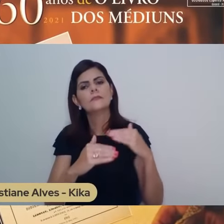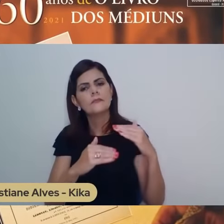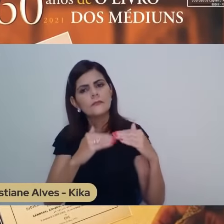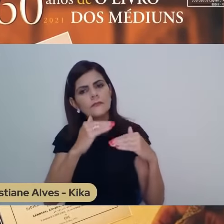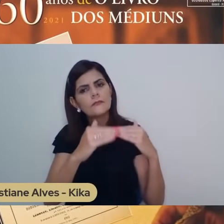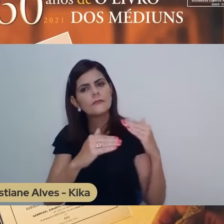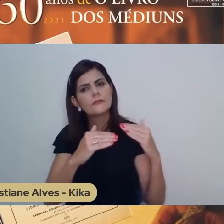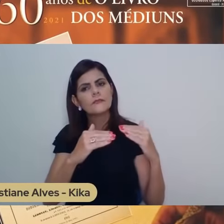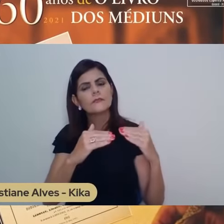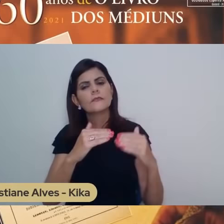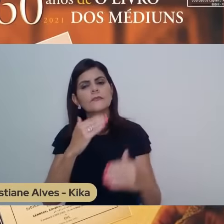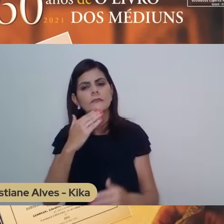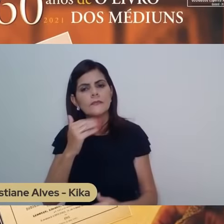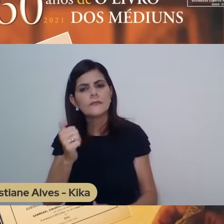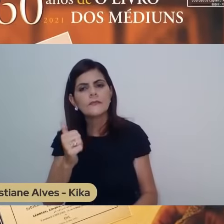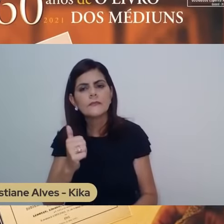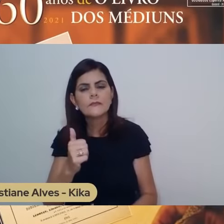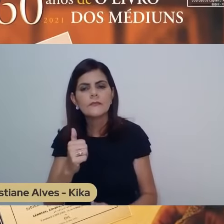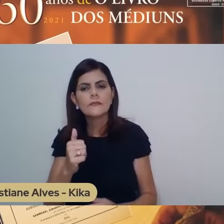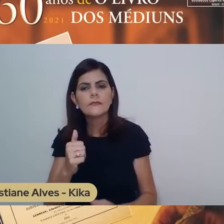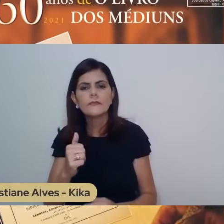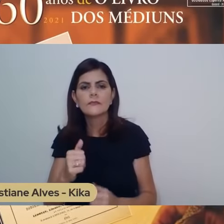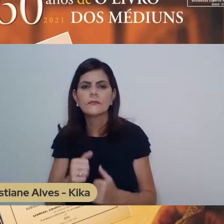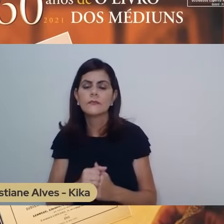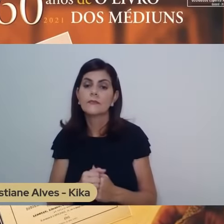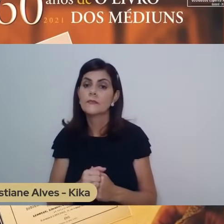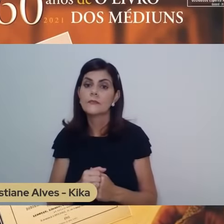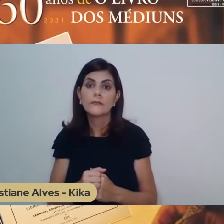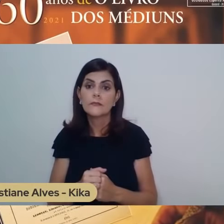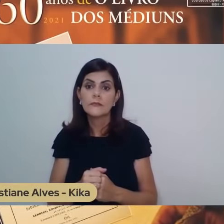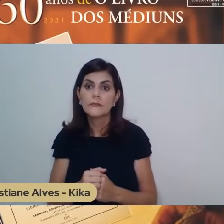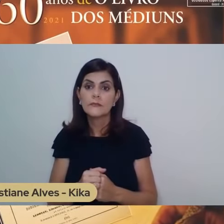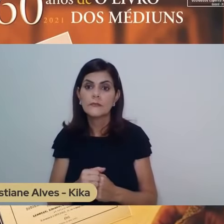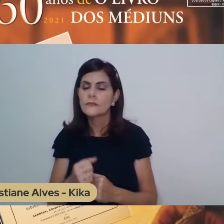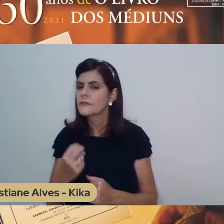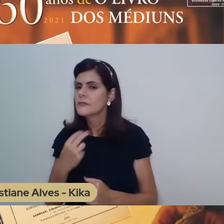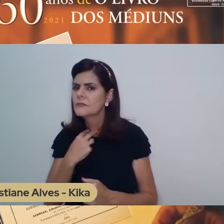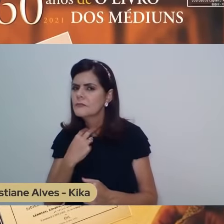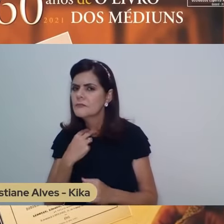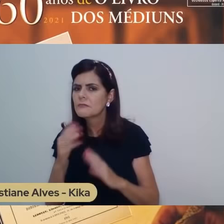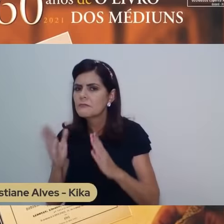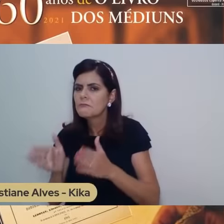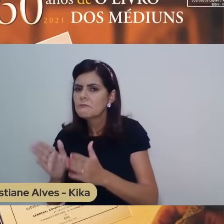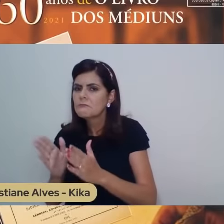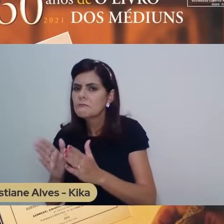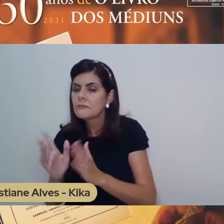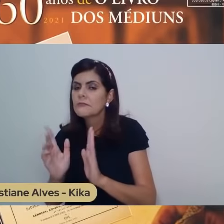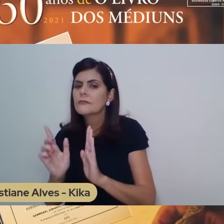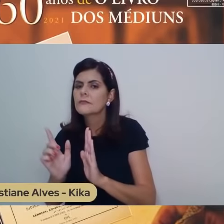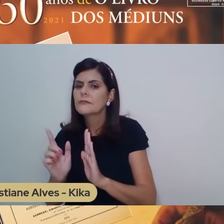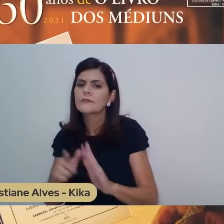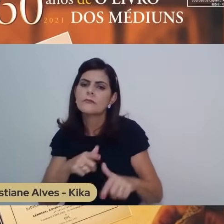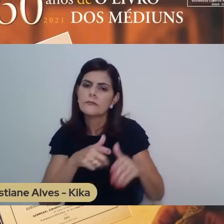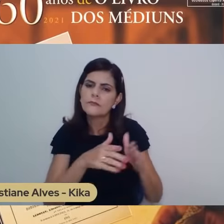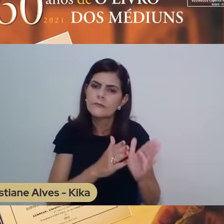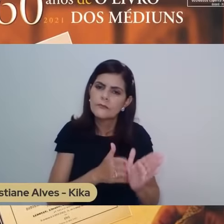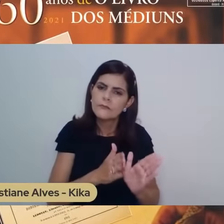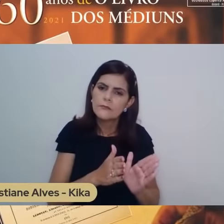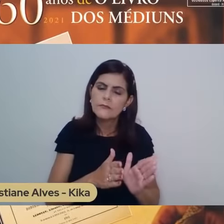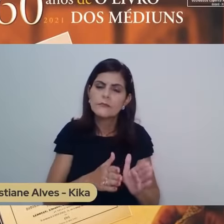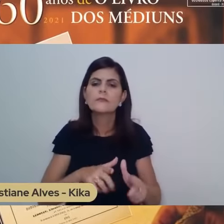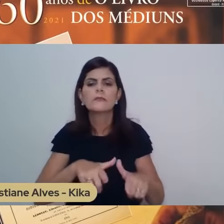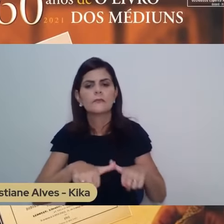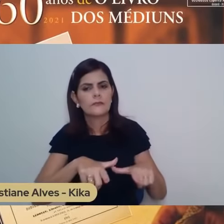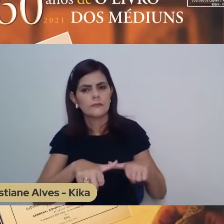aperfeiçoamento, ainda não posso contar com esse auxílio, vou seguir trabalhando, testemunhando,